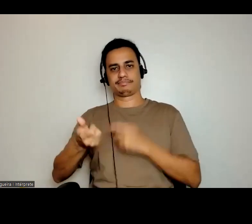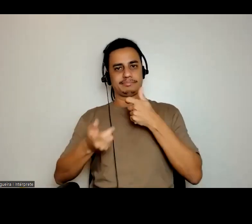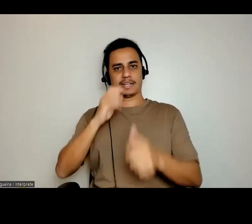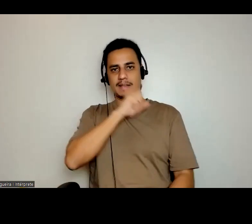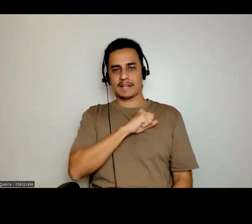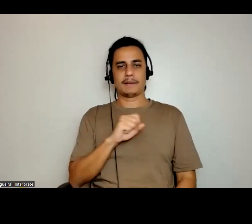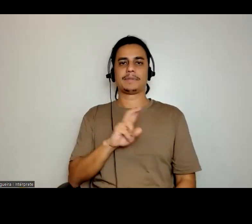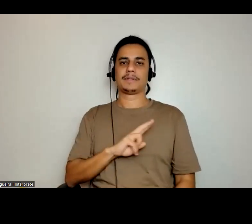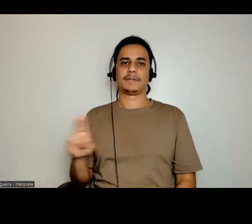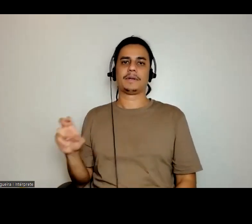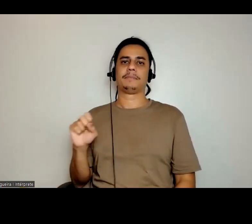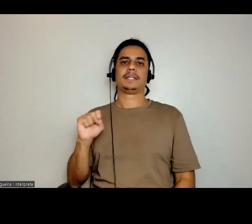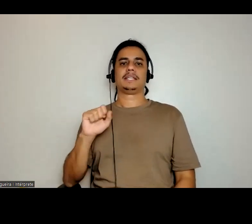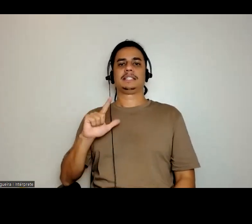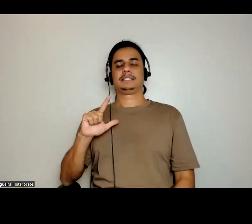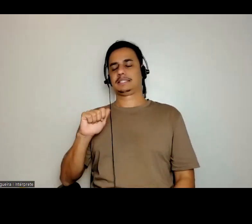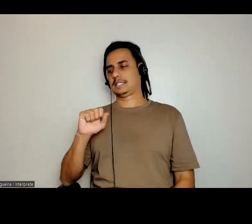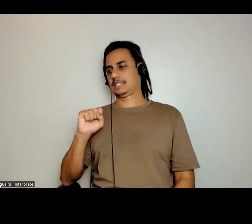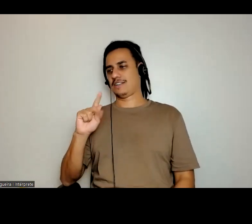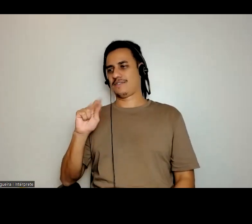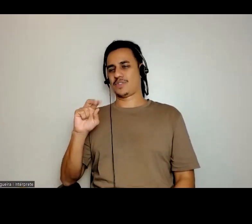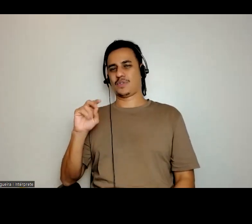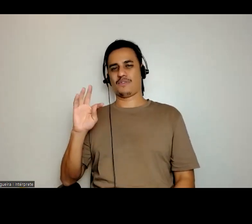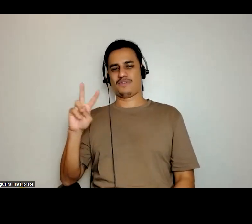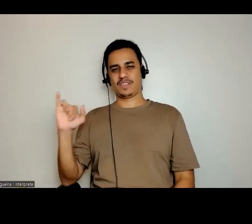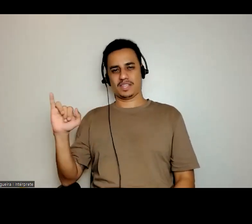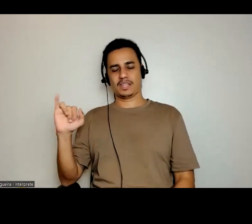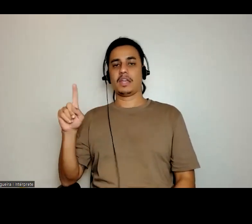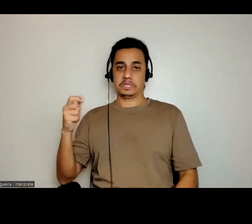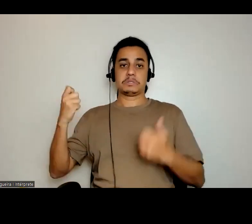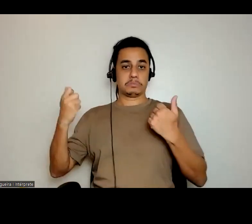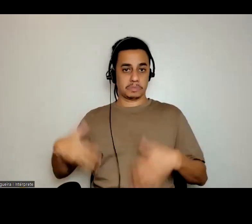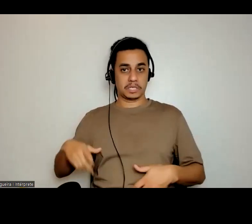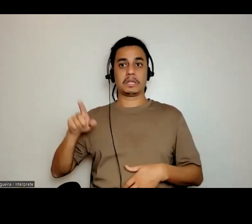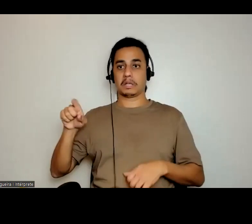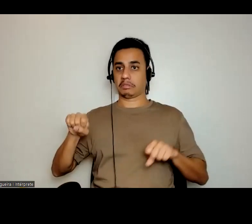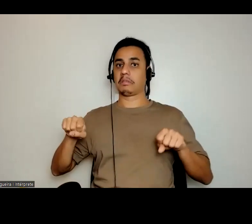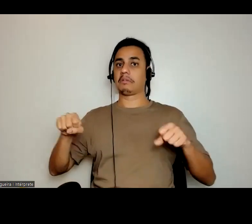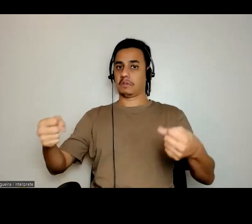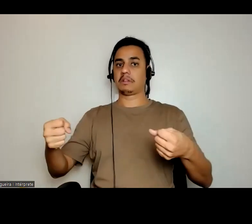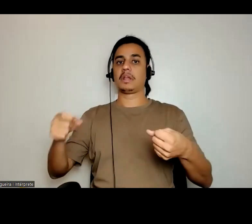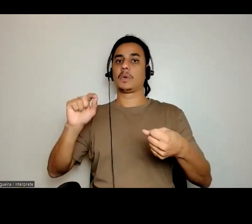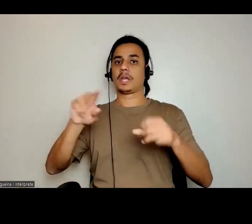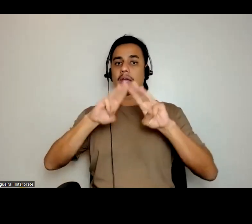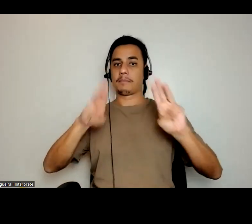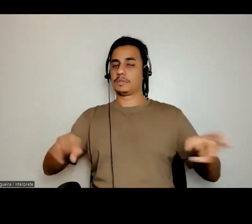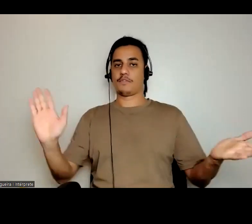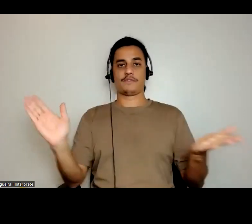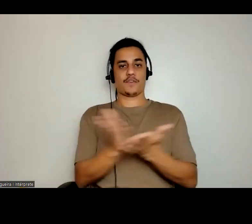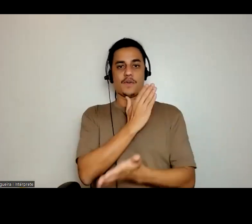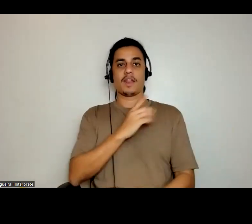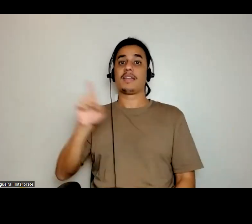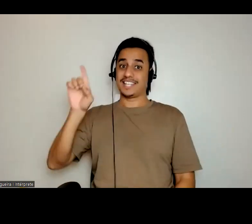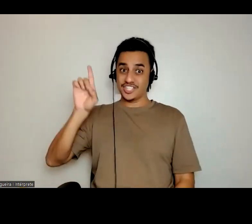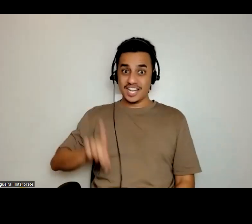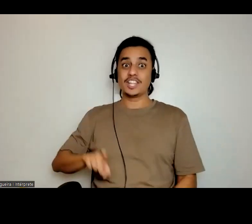que chama Stanis Lezadotevi, que ele falou sobre isso e ele defendeu a extinção dos museus. Ele era diretor de